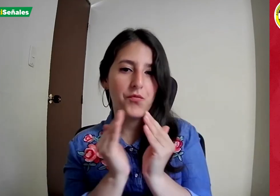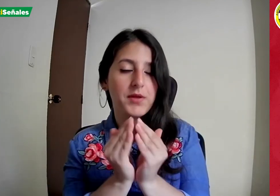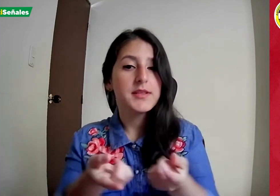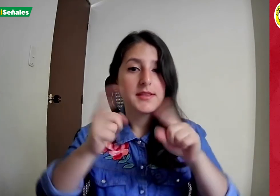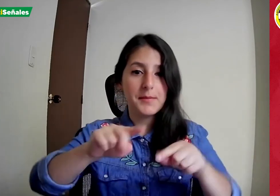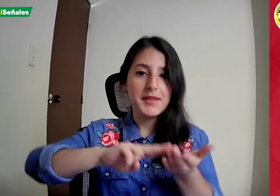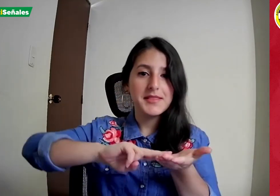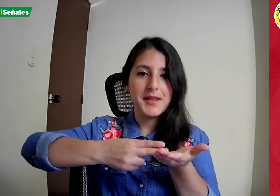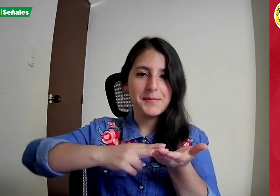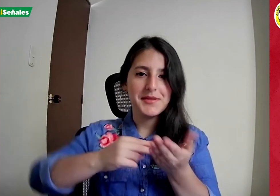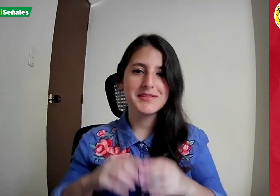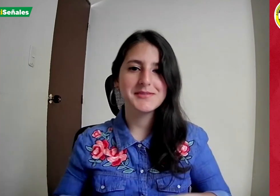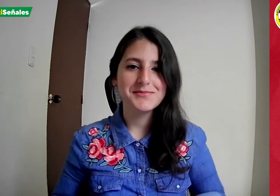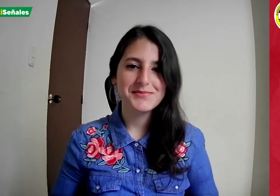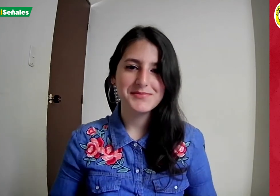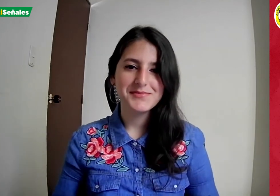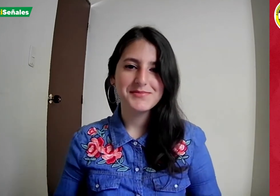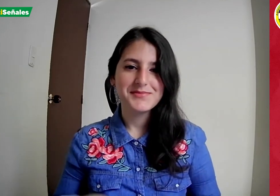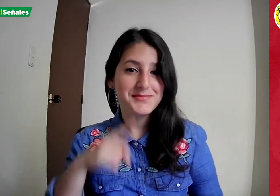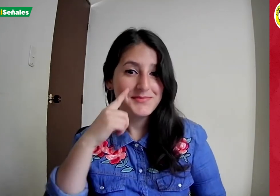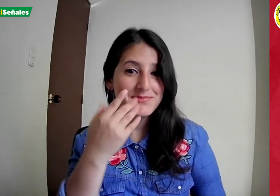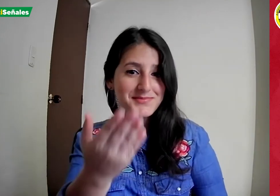Confandi y también al servicio de interpretación. Miremos.